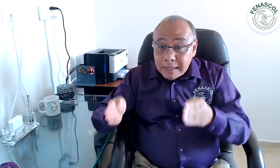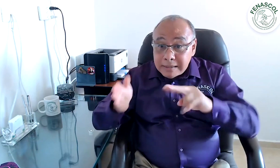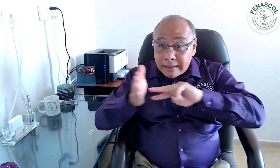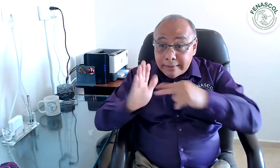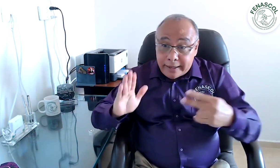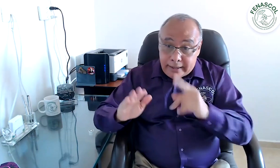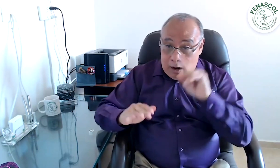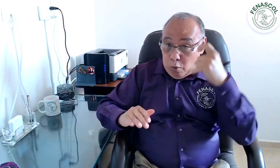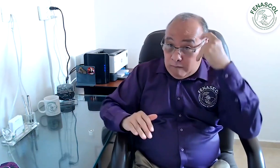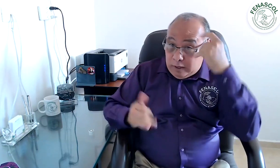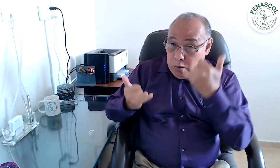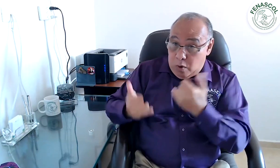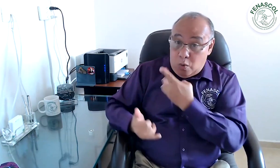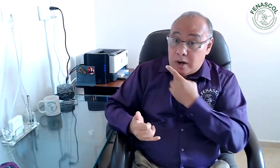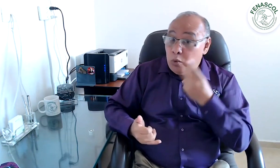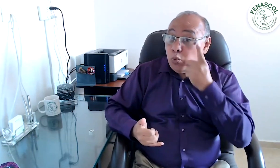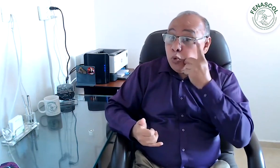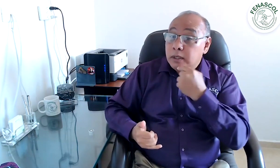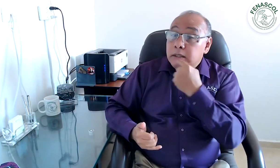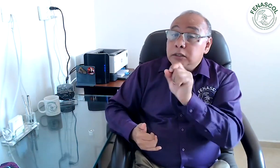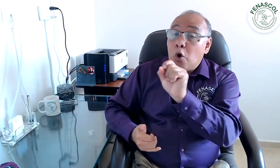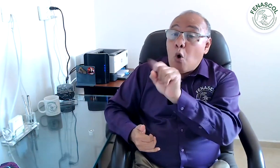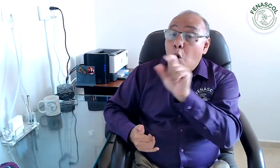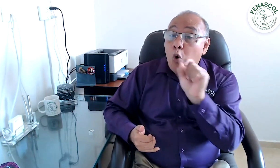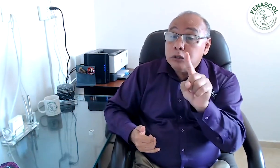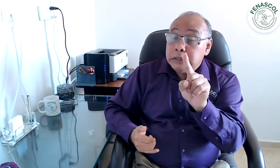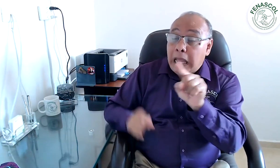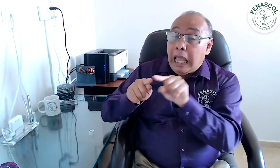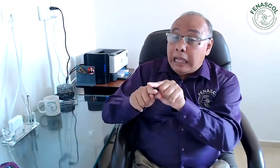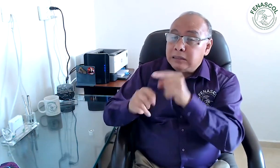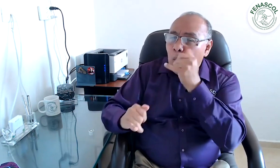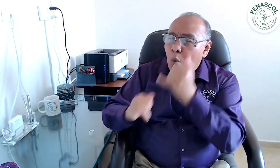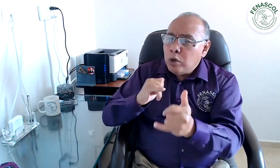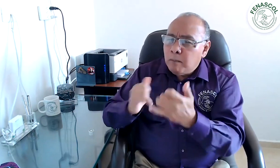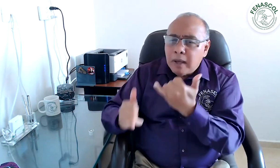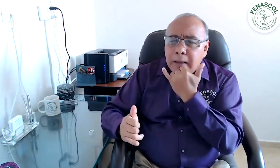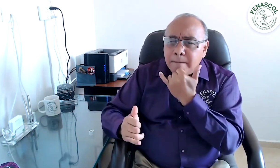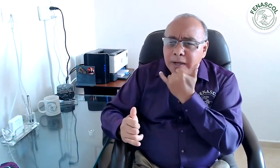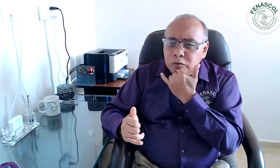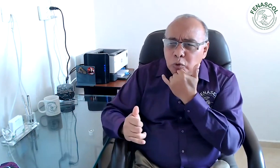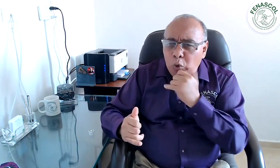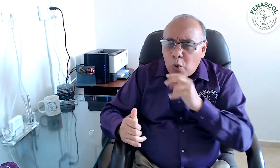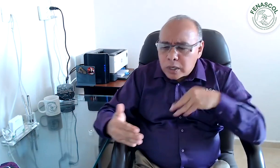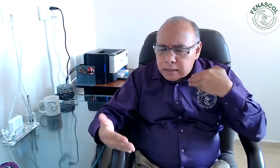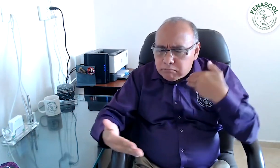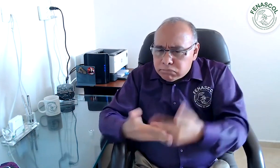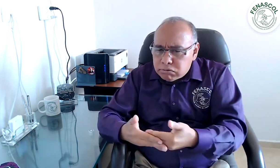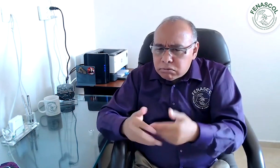del presidente Iván Duque se han sostenido 11 mesas técnicas. ¿Qué ha pasado en estas últimas reuniones?